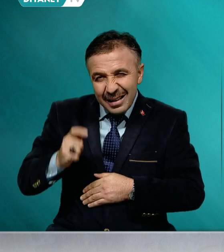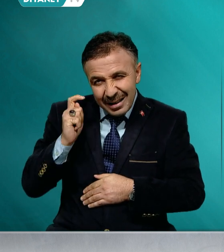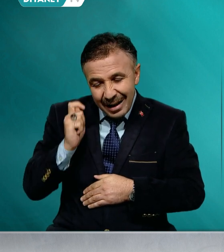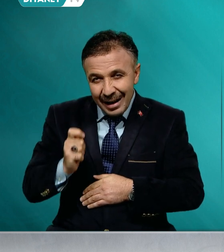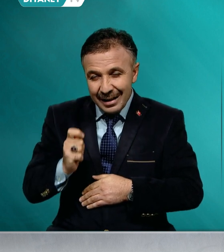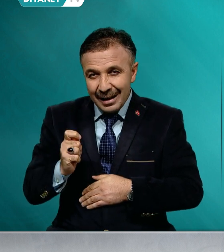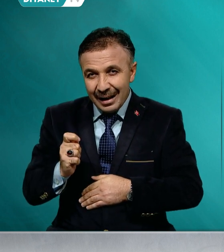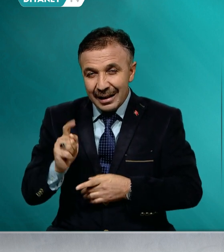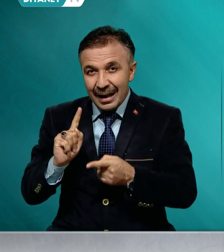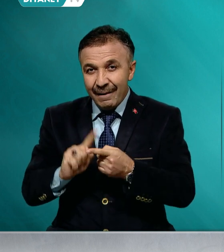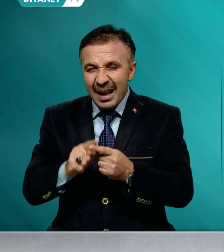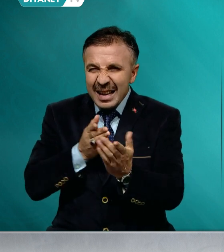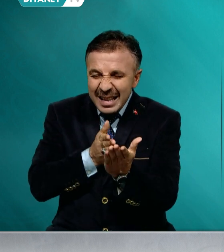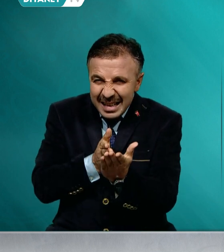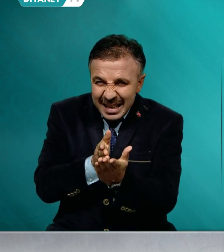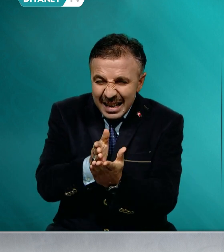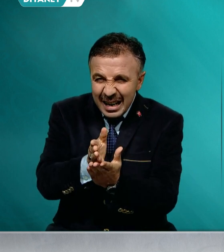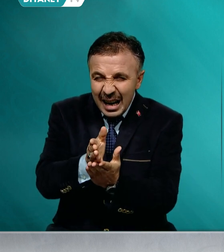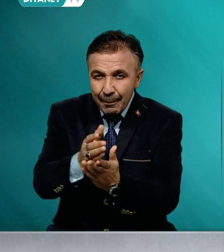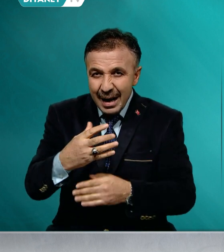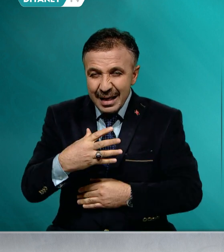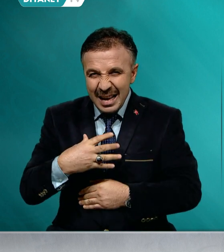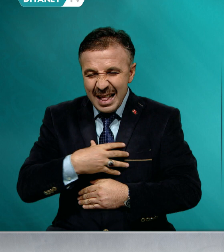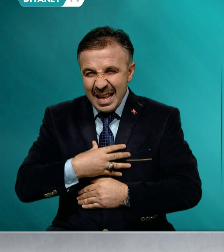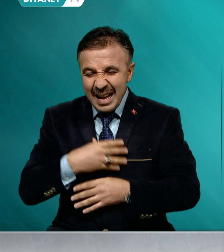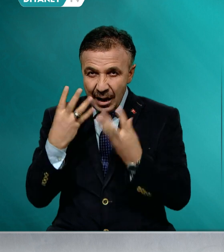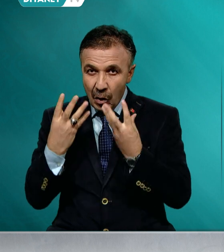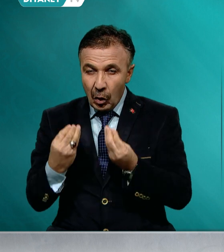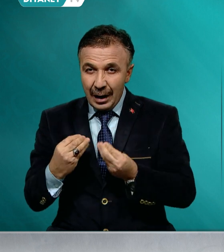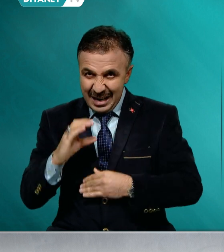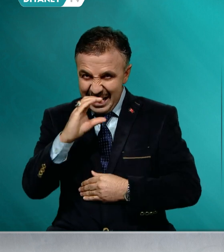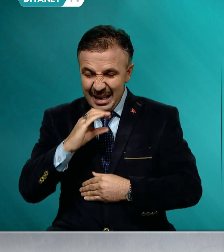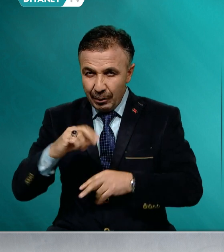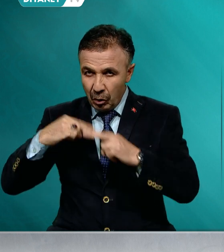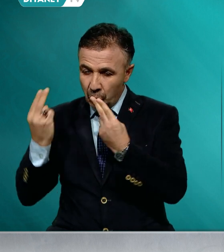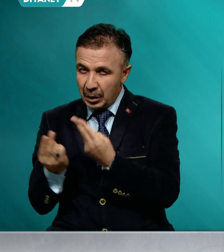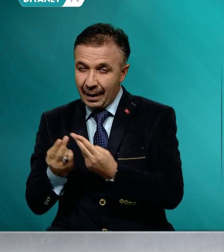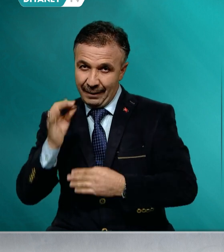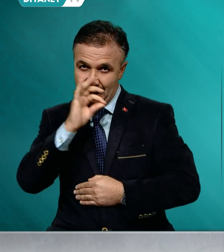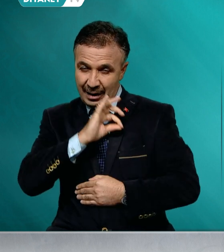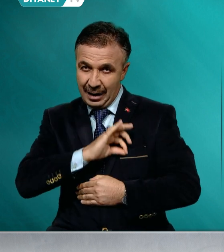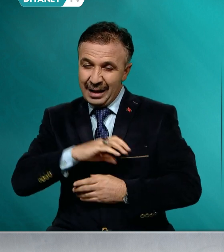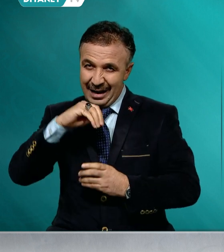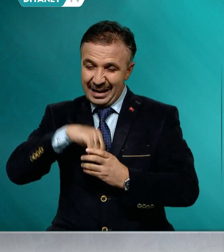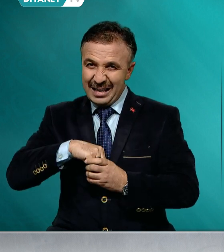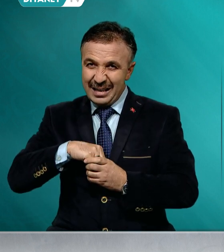ve istikamet dini olan İslam'ı, dünyevi çıkarları uğruna istismar etmeye